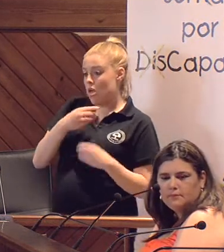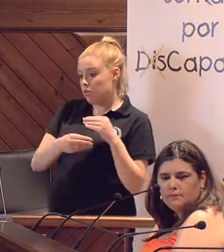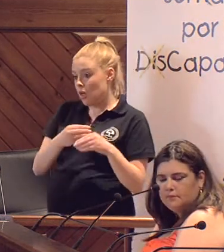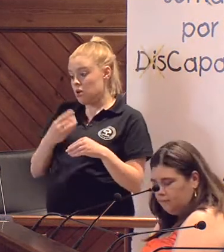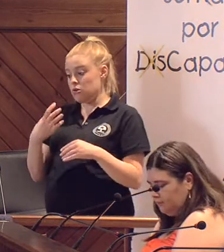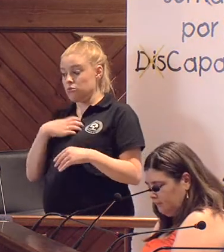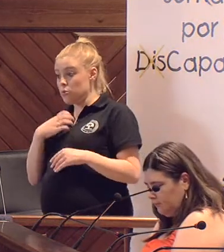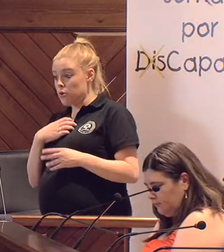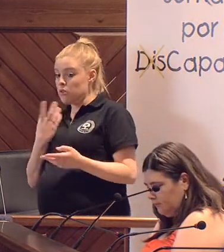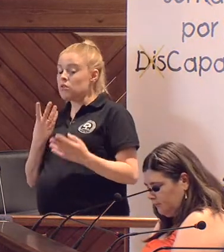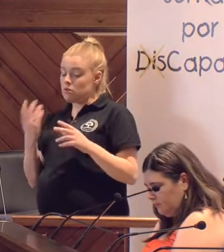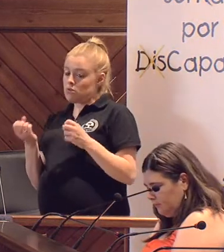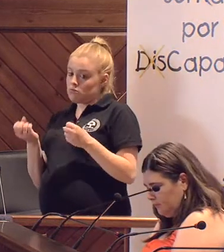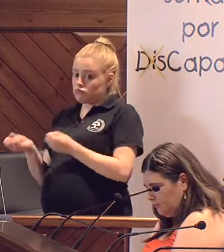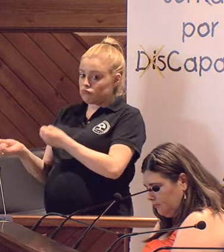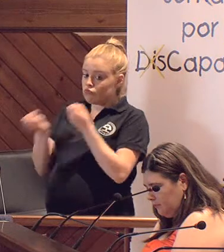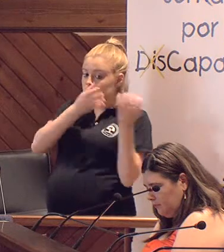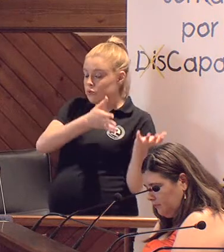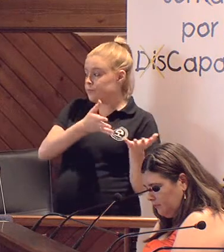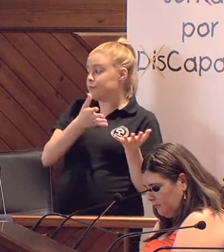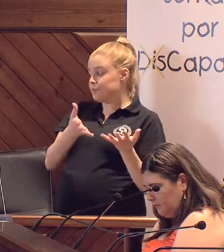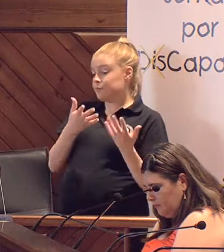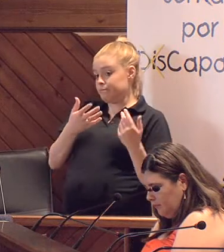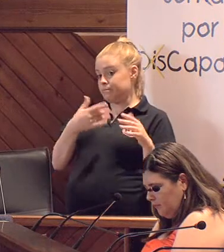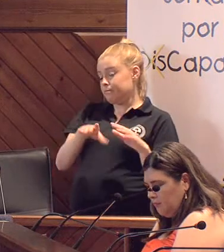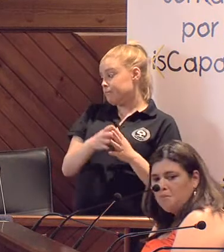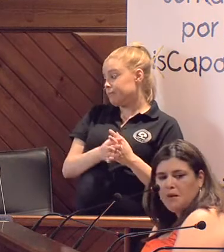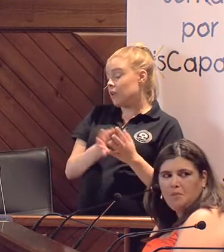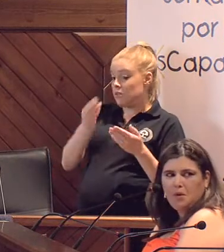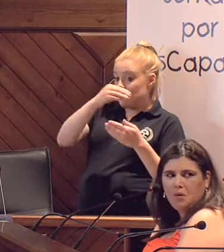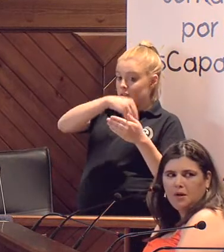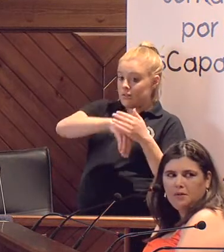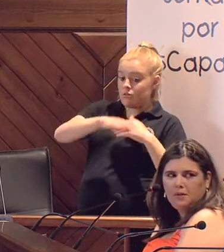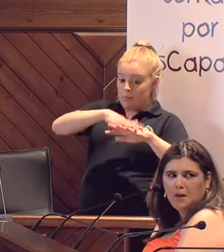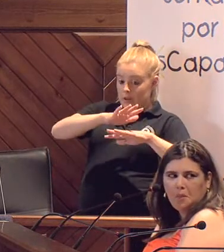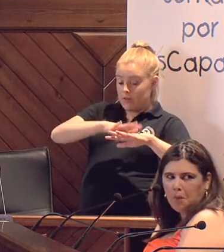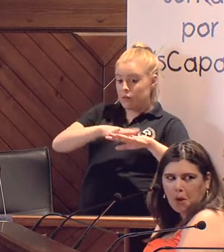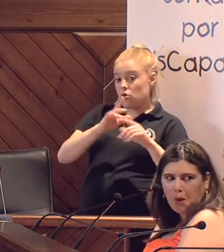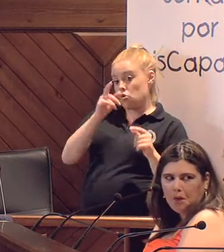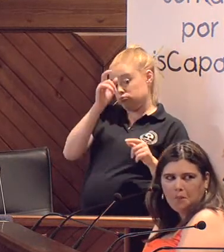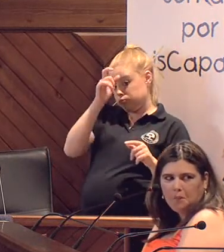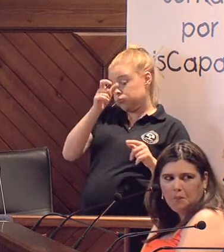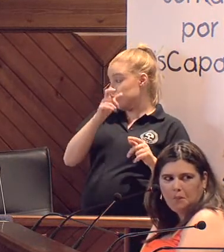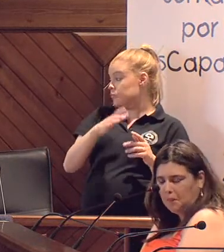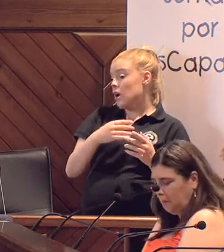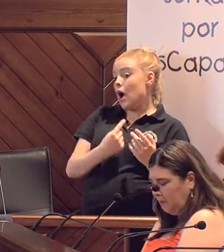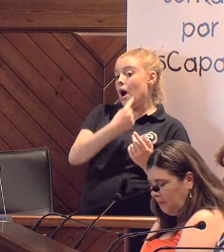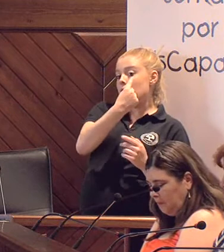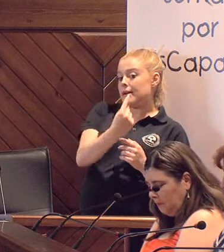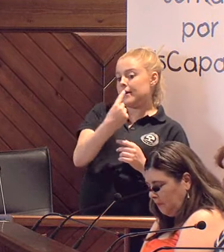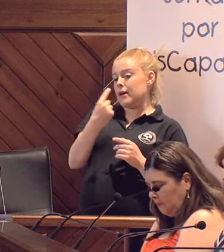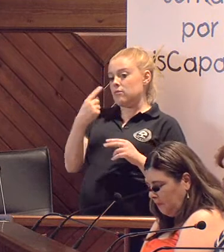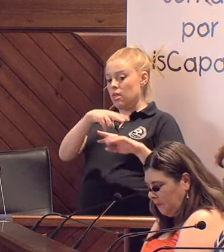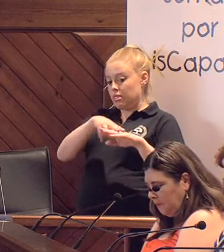y se lo vamos a trasladar dentro de la Administración nuestra local a cada